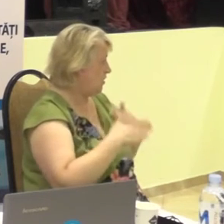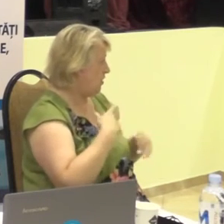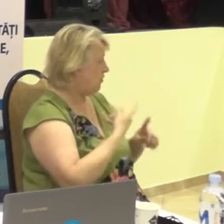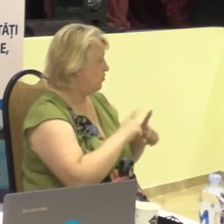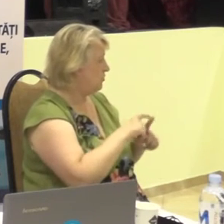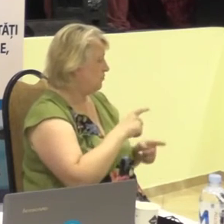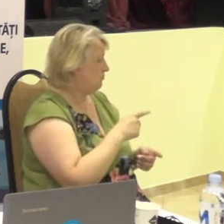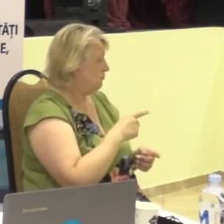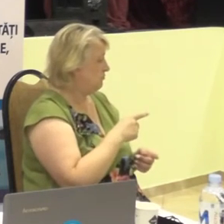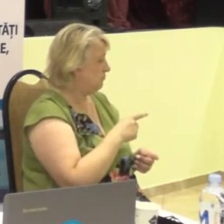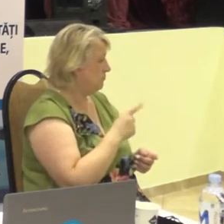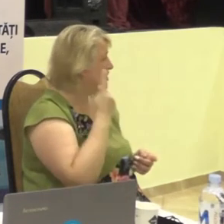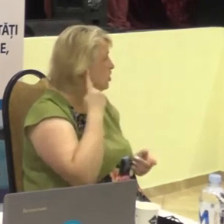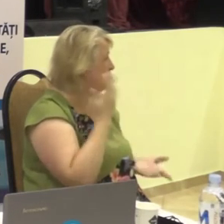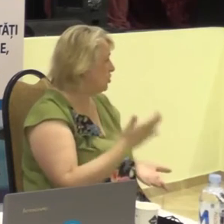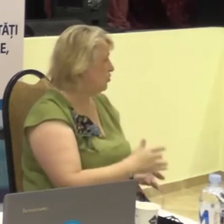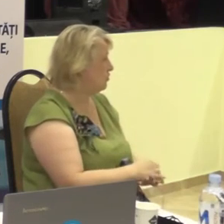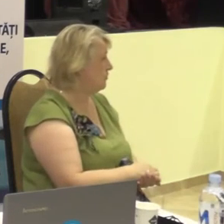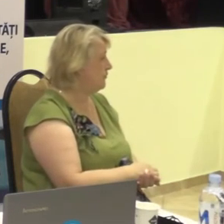au auză.